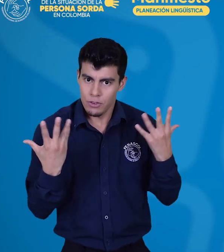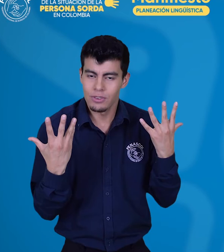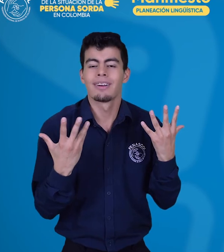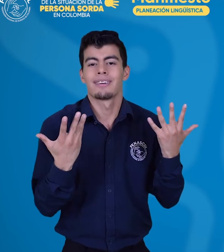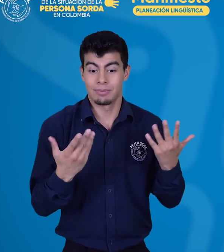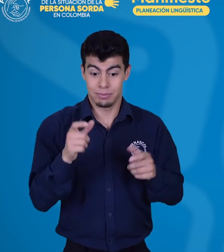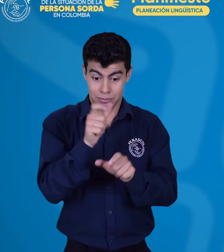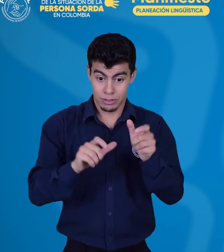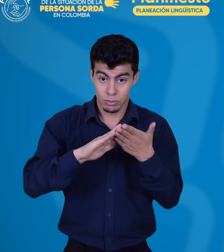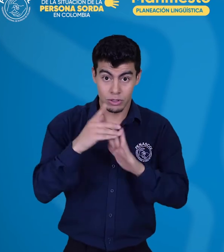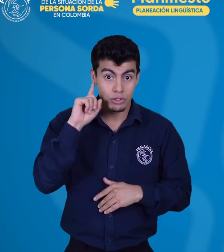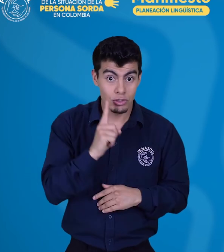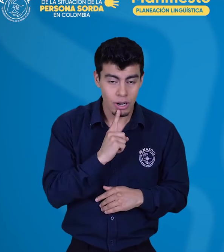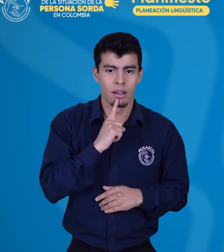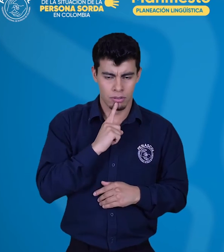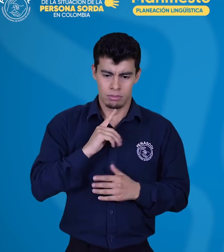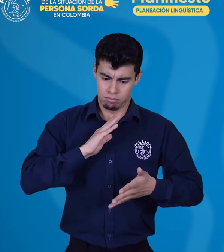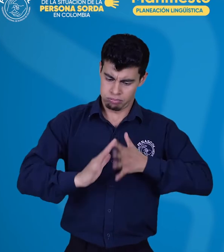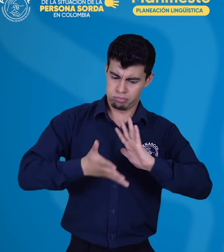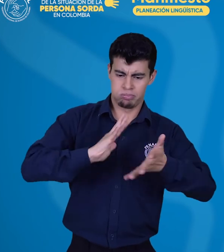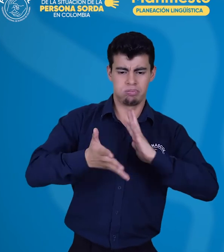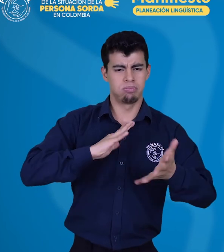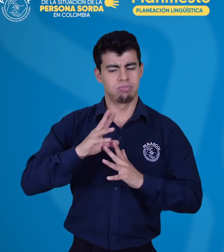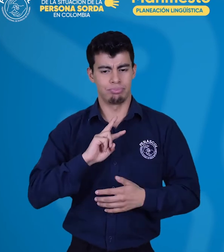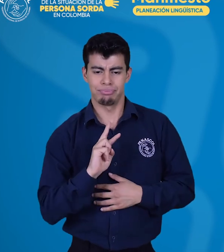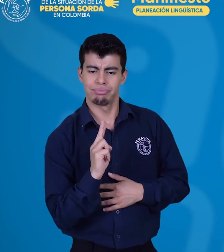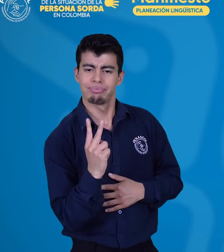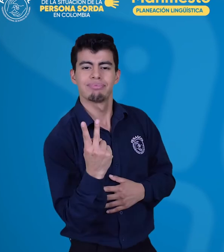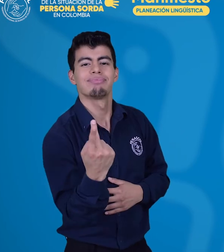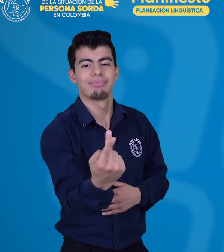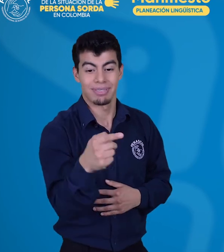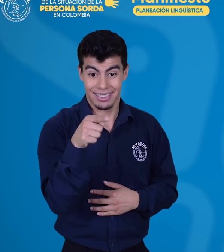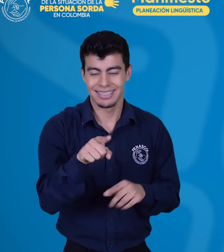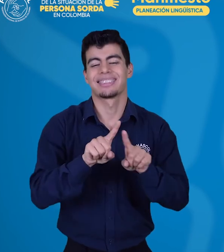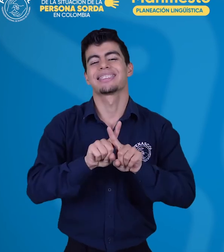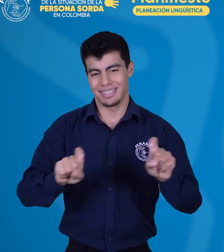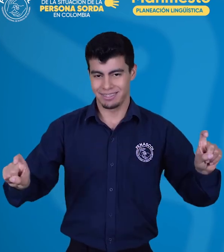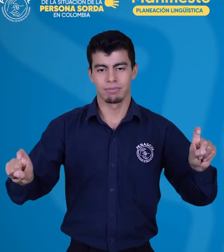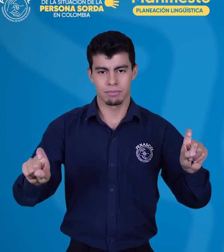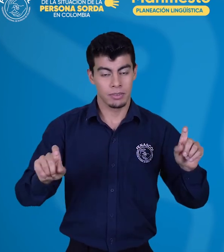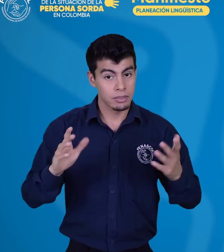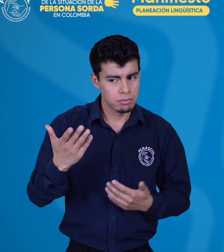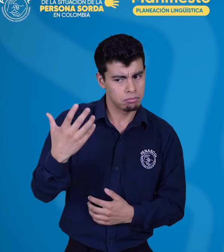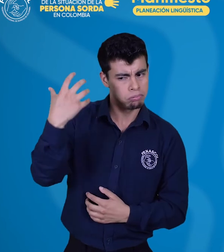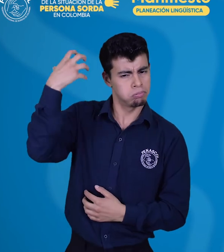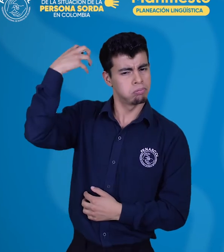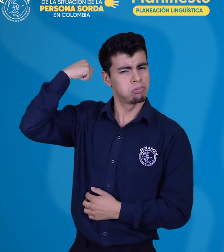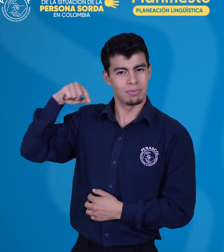que evoluciona de la mano con la comunidad sorda diversa e históricamente minorizada, y